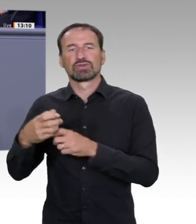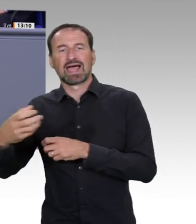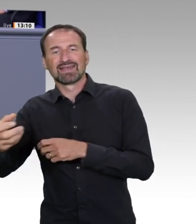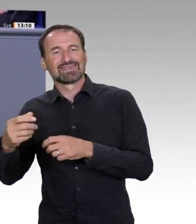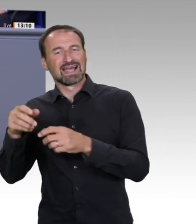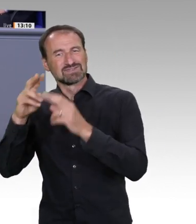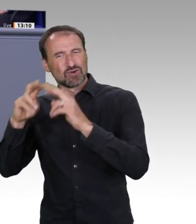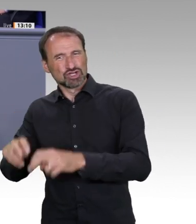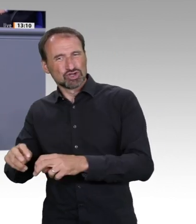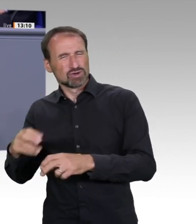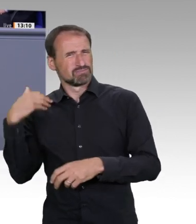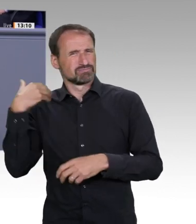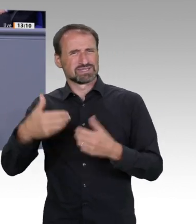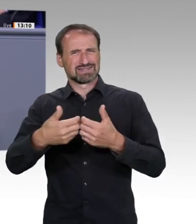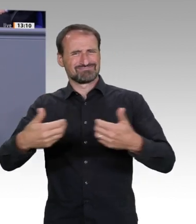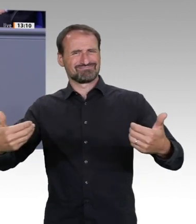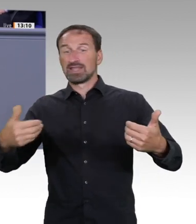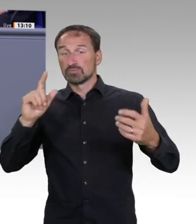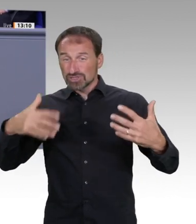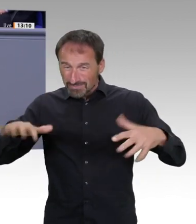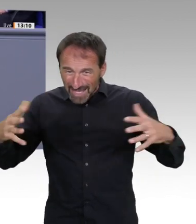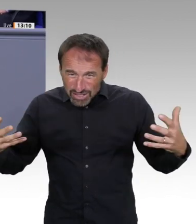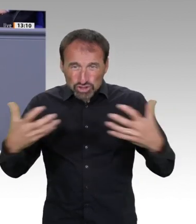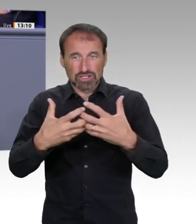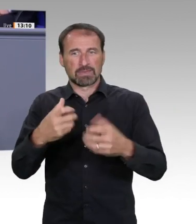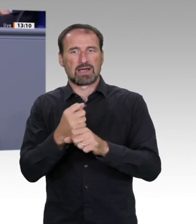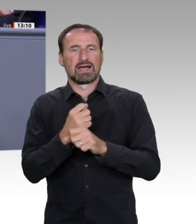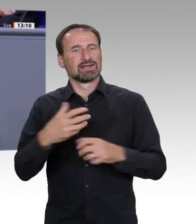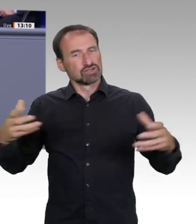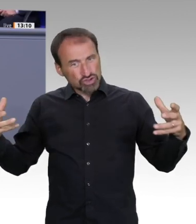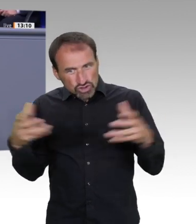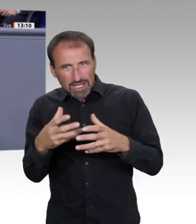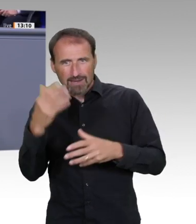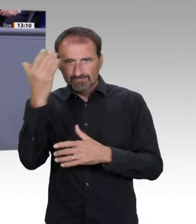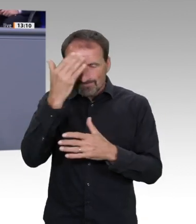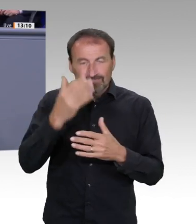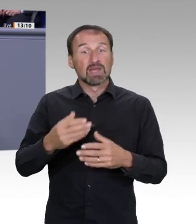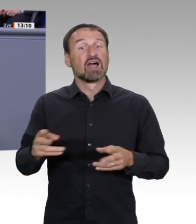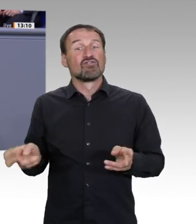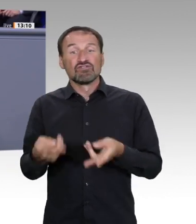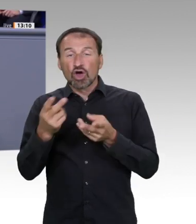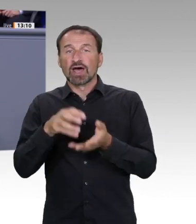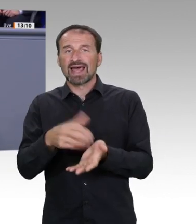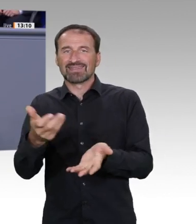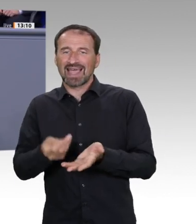ja schon vier Missionen zur Nachhaltigkeit enthält, künftig insgesamt auf die SDGs bezogen werden.